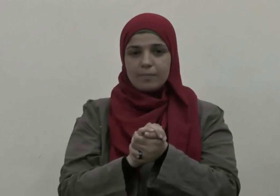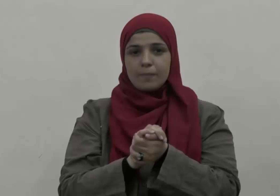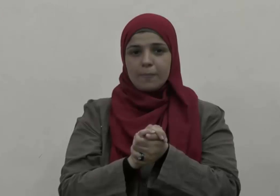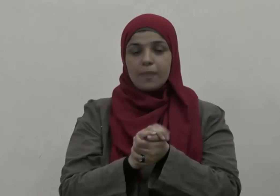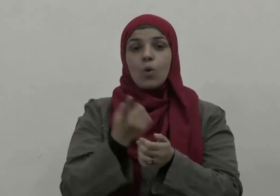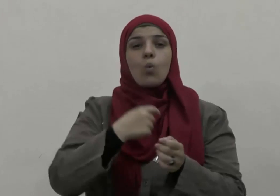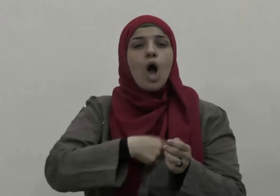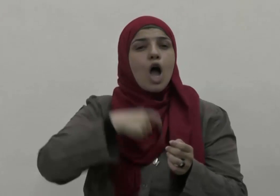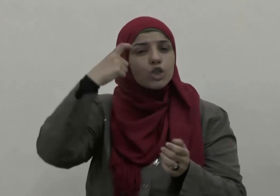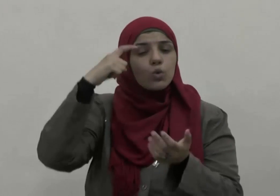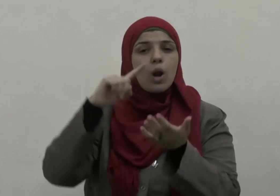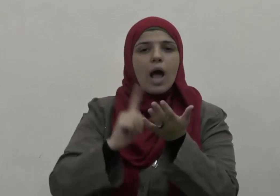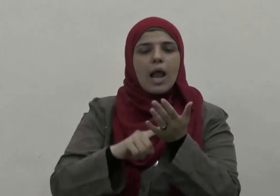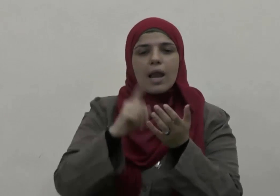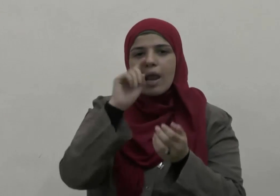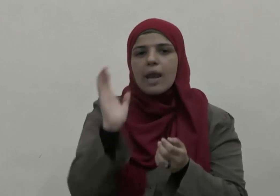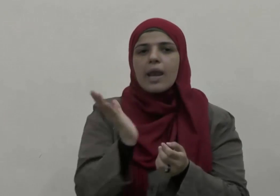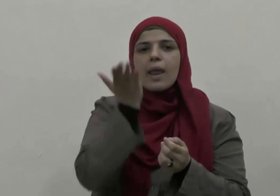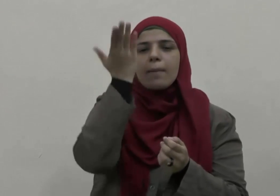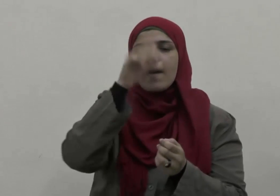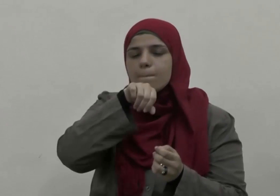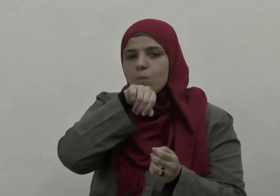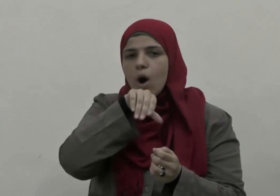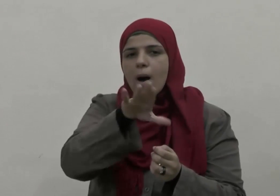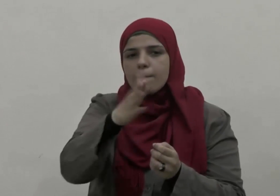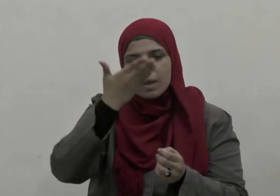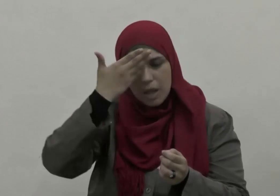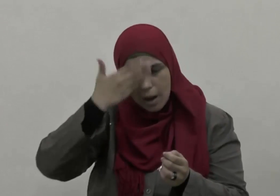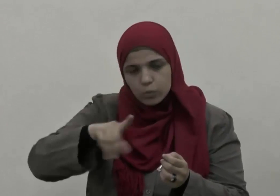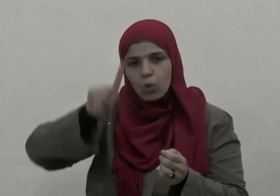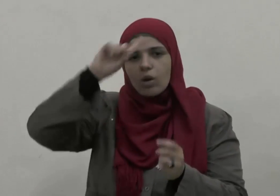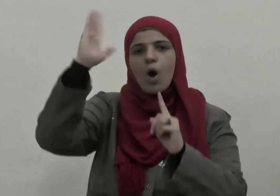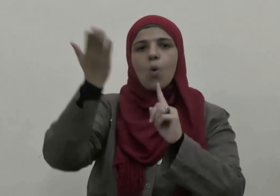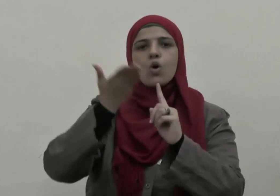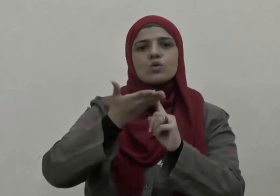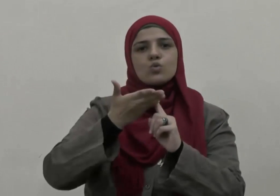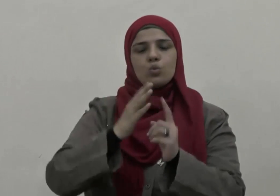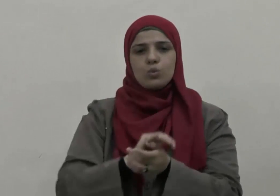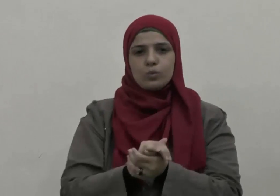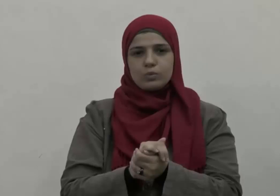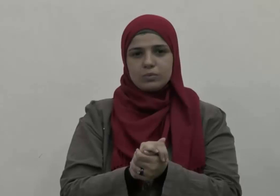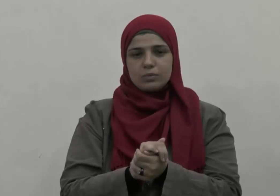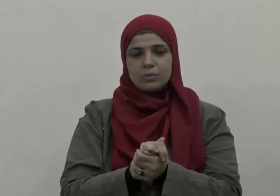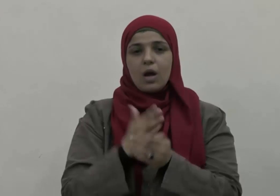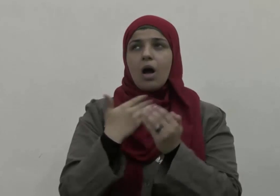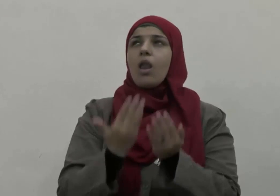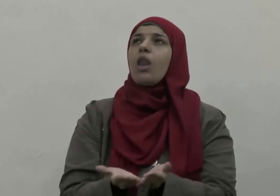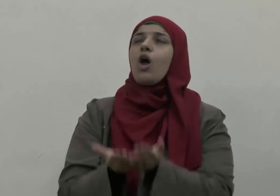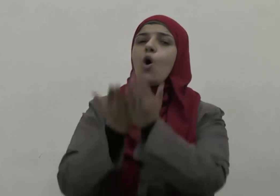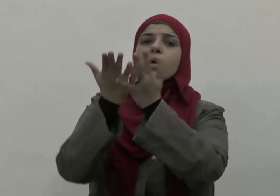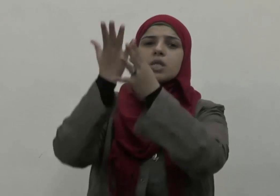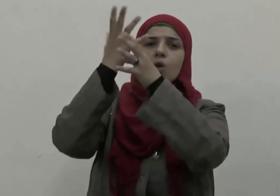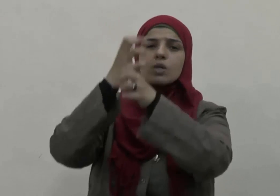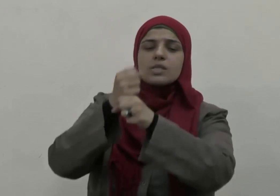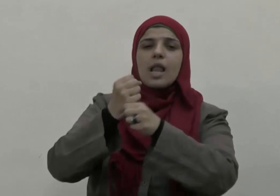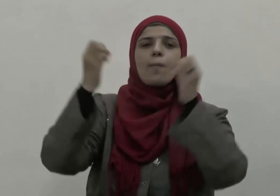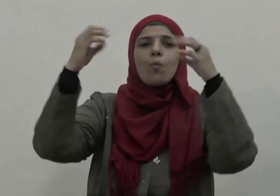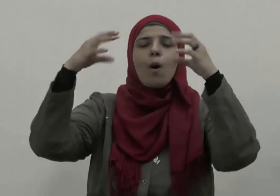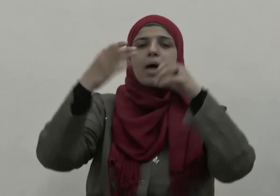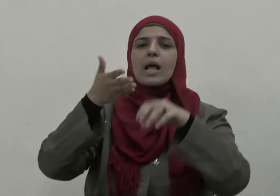وأشهد أن سيدنا ونبينا محمدًا عبده ورسوله اللهم صلِّ وسلِّم